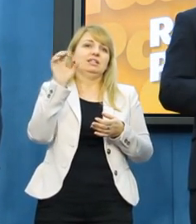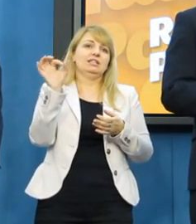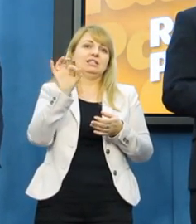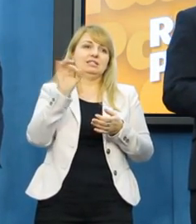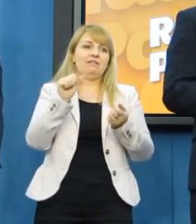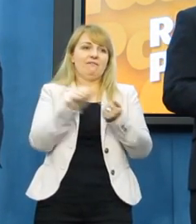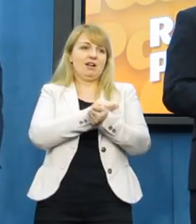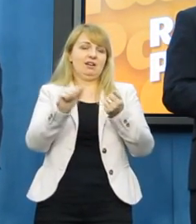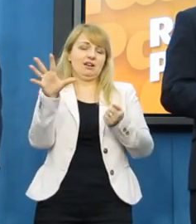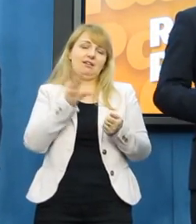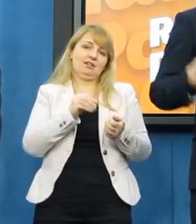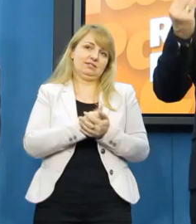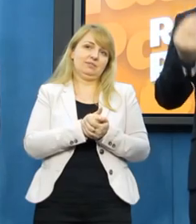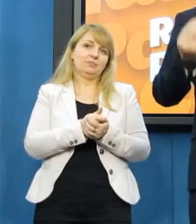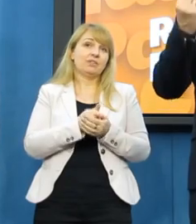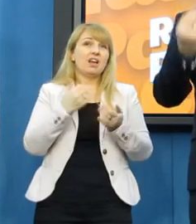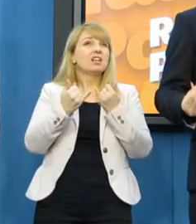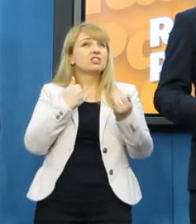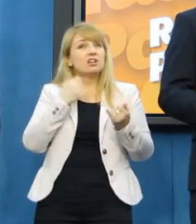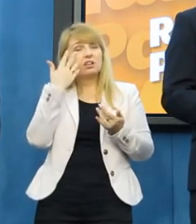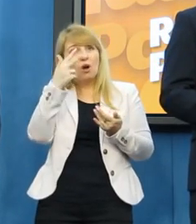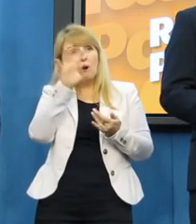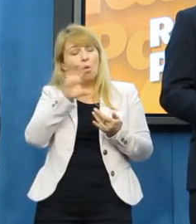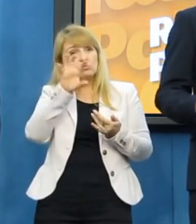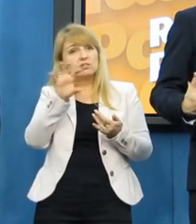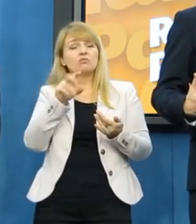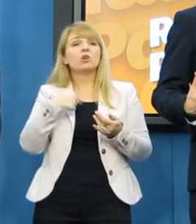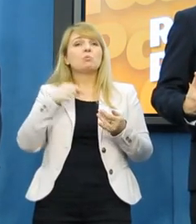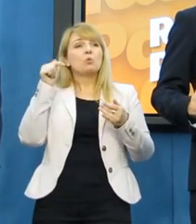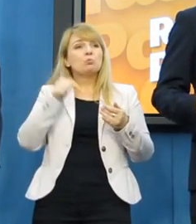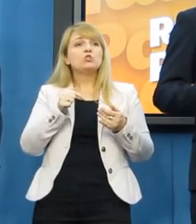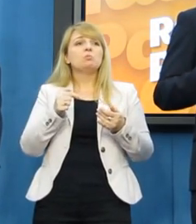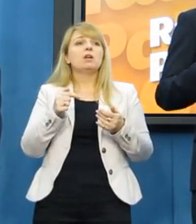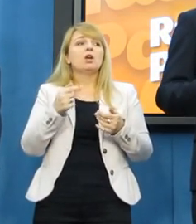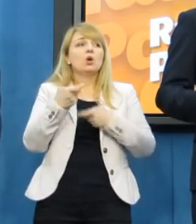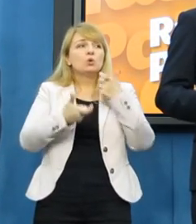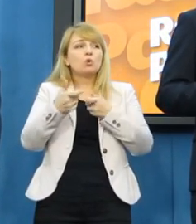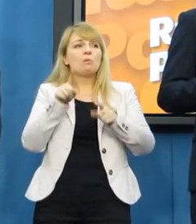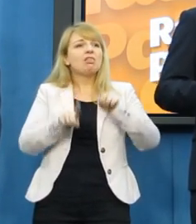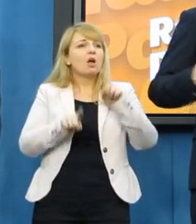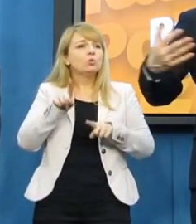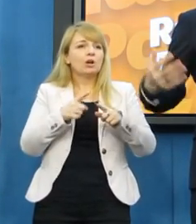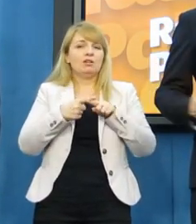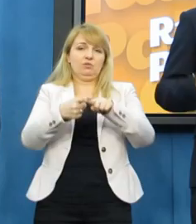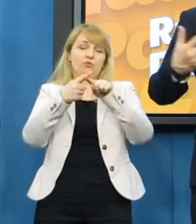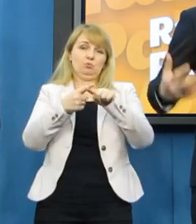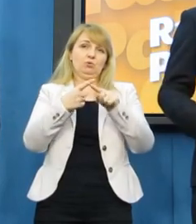samczych, czy jakichkolwiek ambicji, to my po prostu powinniśmy mieć naturalny sojusz. Rzecz tak się nie udaje,